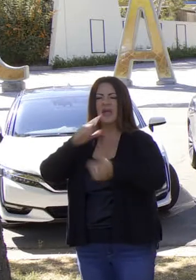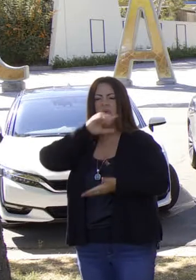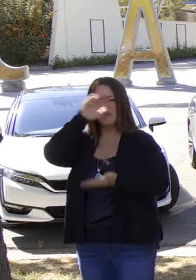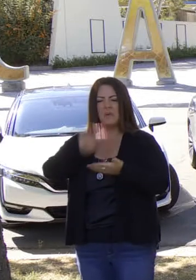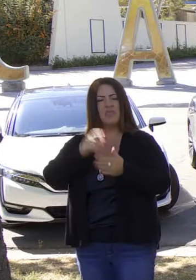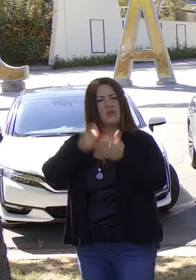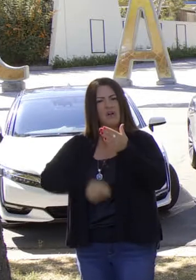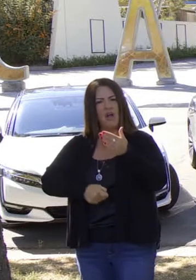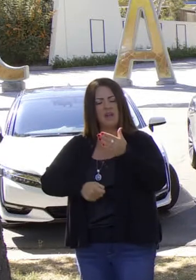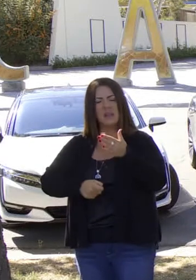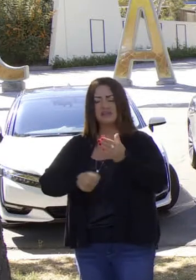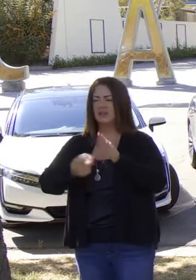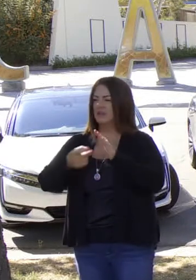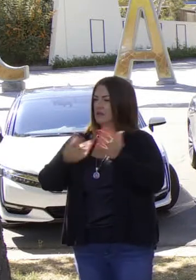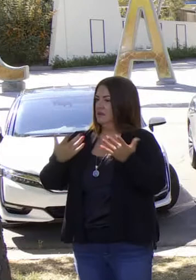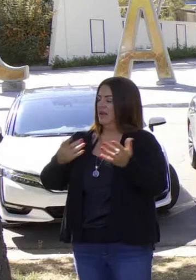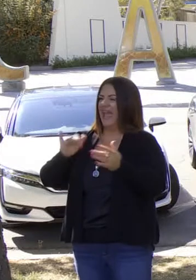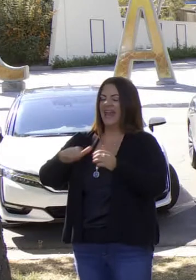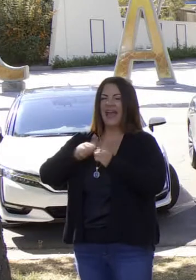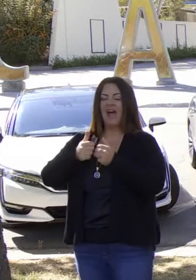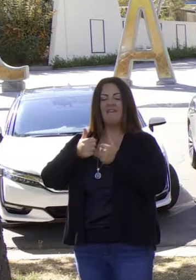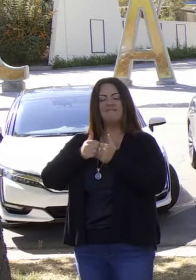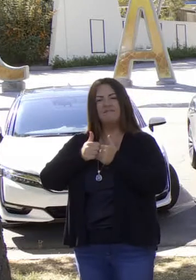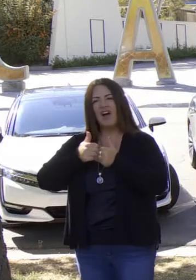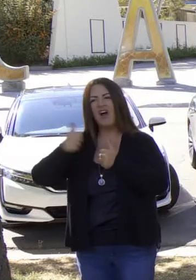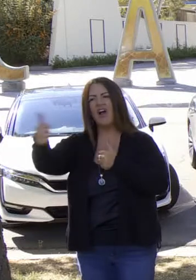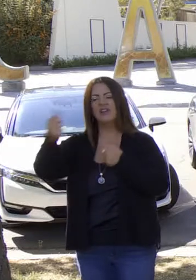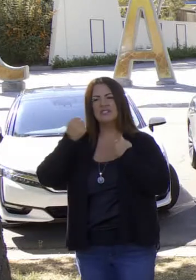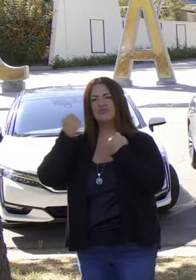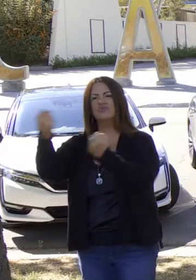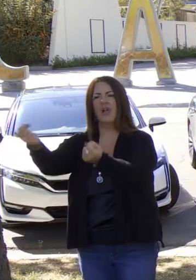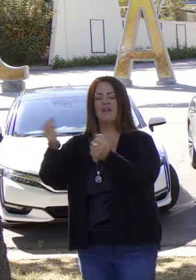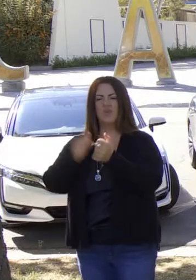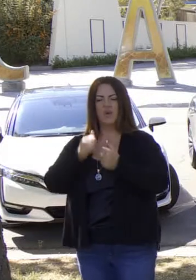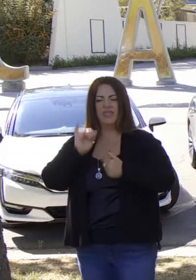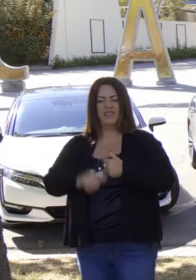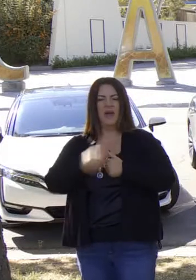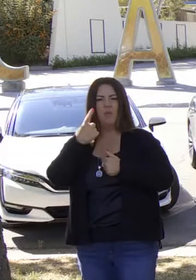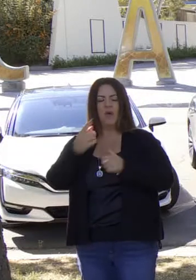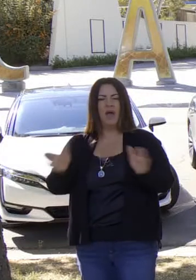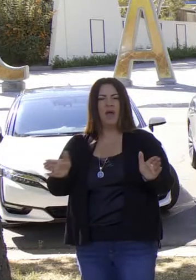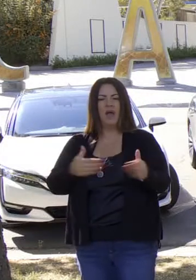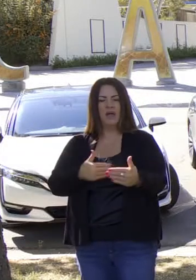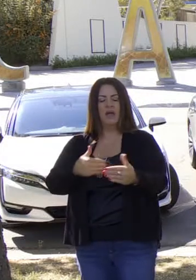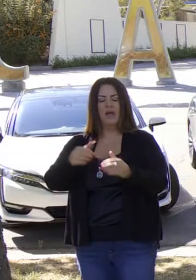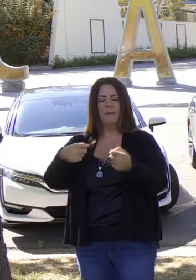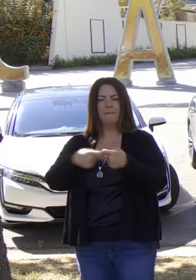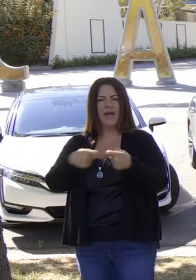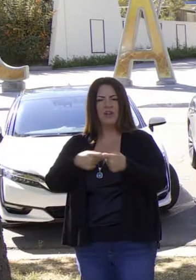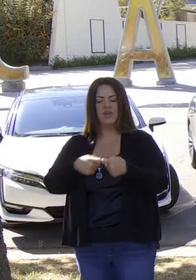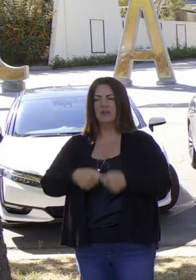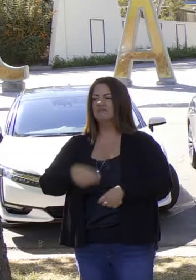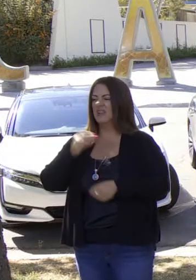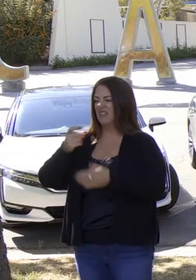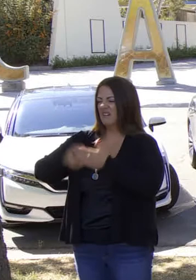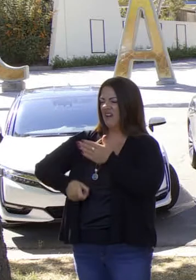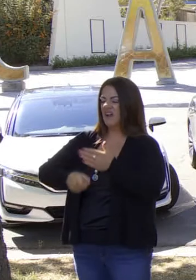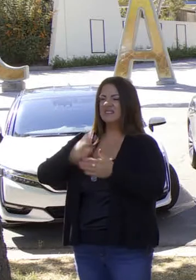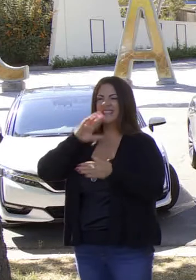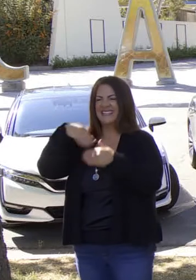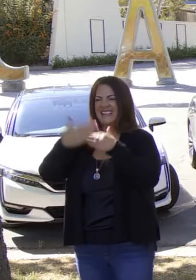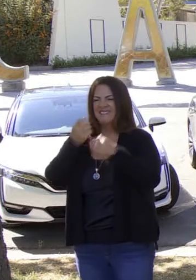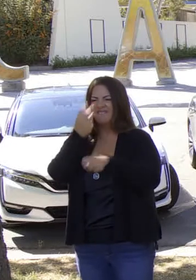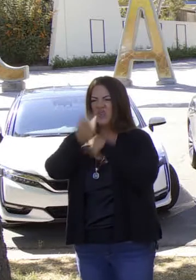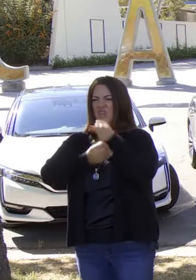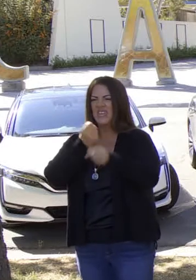de las baterías y el alcance de las baterías. Y se ve a lo ancho del espectro. En este lugar se ve prosperidad. En los